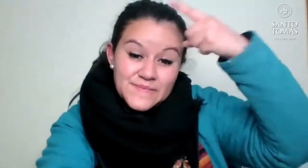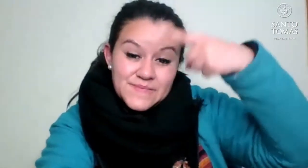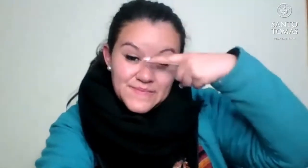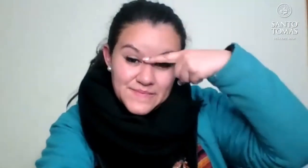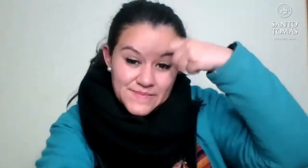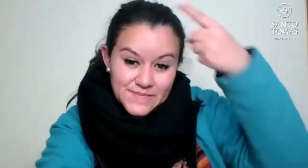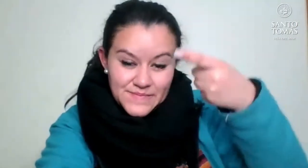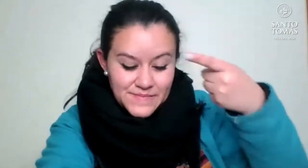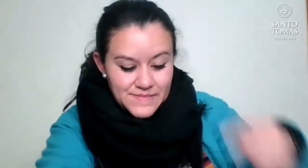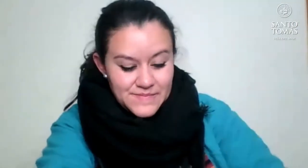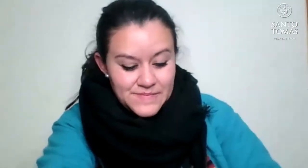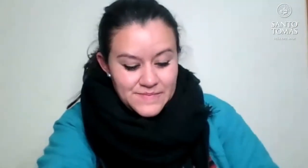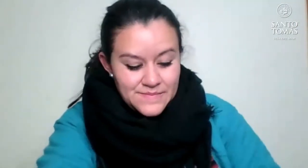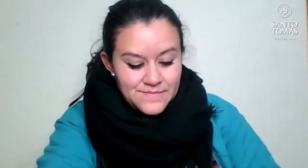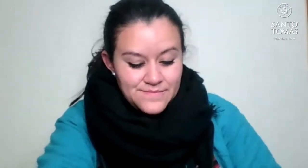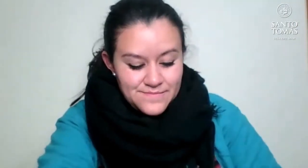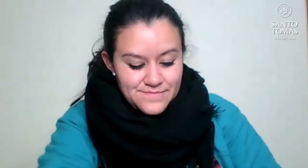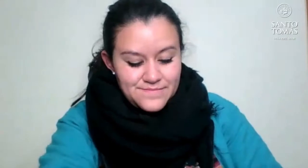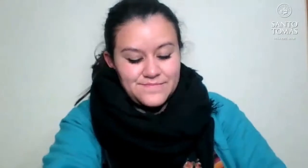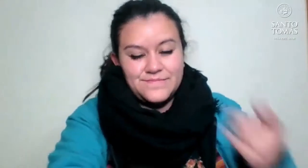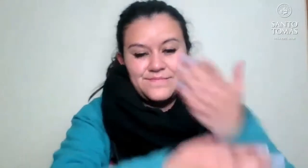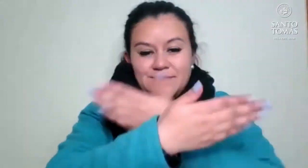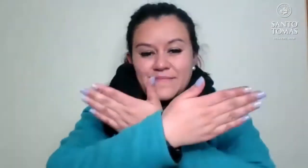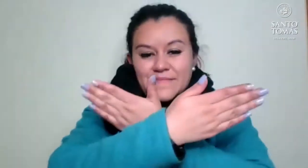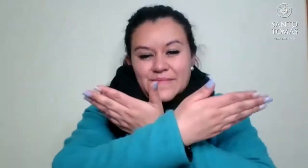La ciudad de Quillota, también San Antonio.